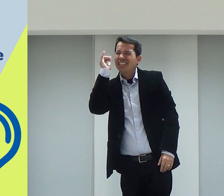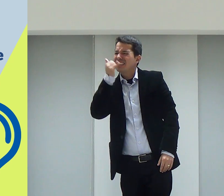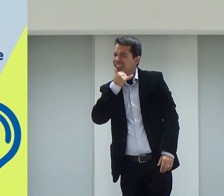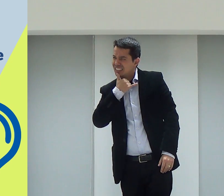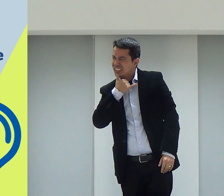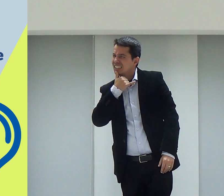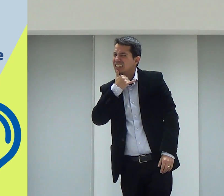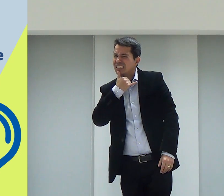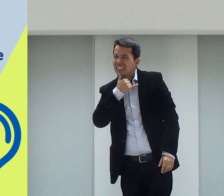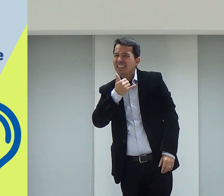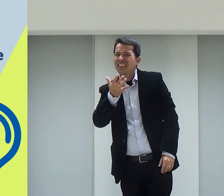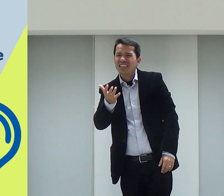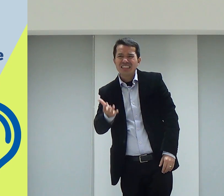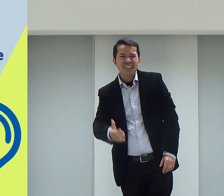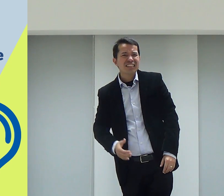Que triste isso, né?